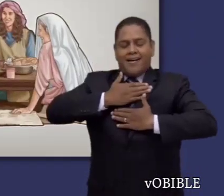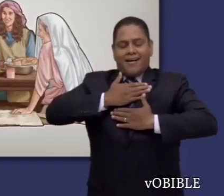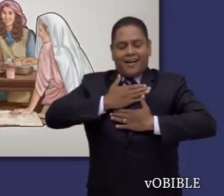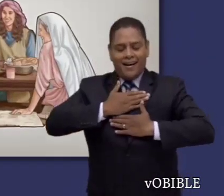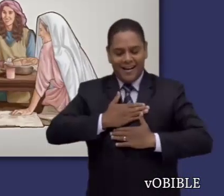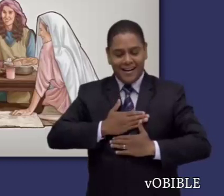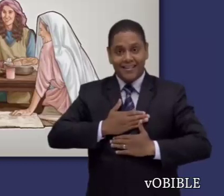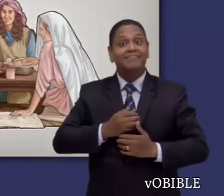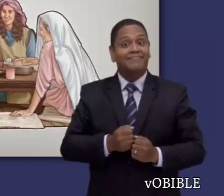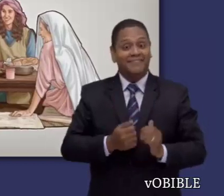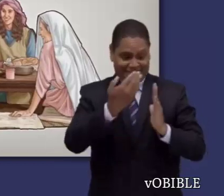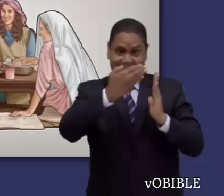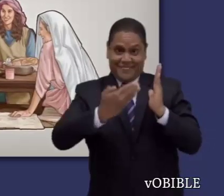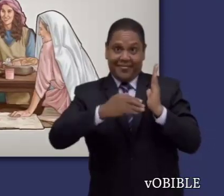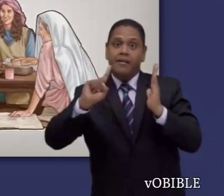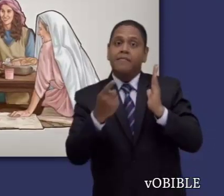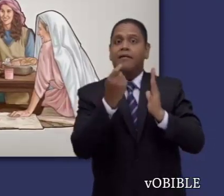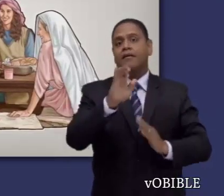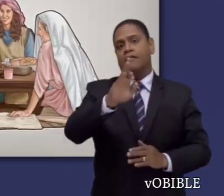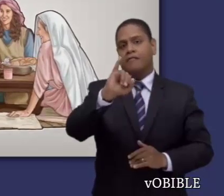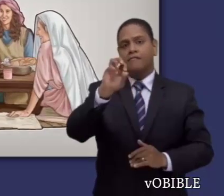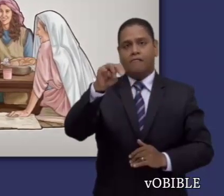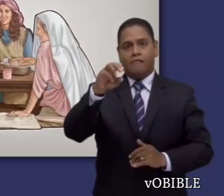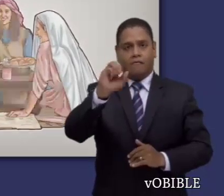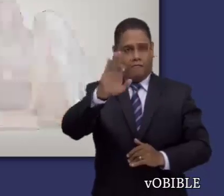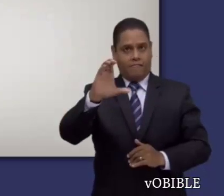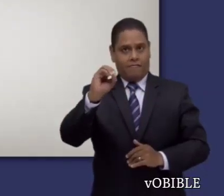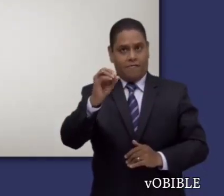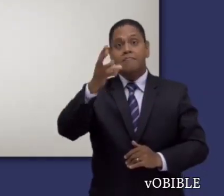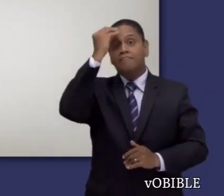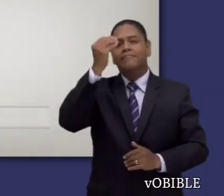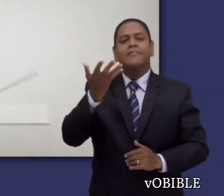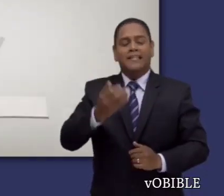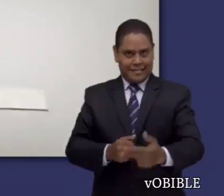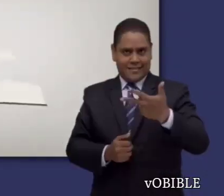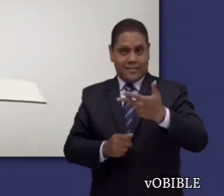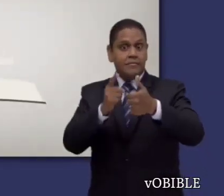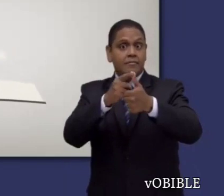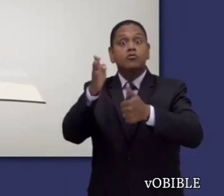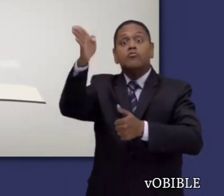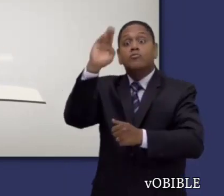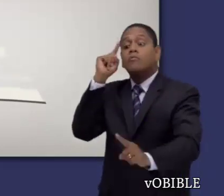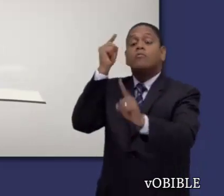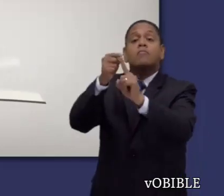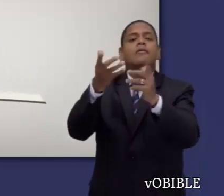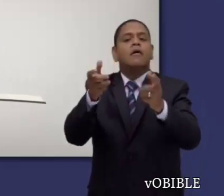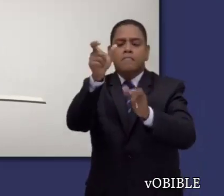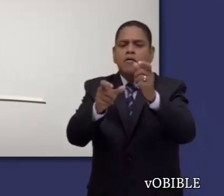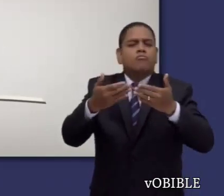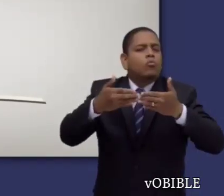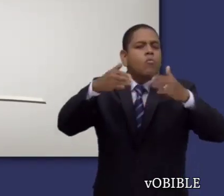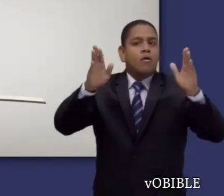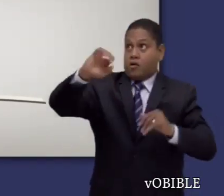Dios. Así lograrán aferrarse a la vida que realmente es vida. Cuando lea primero a Timoteo, fíjese en que